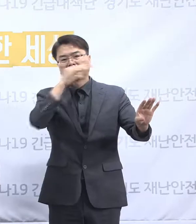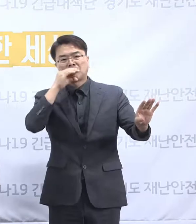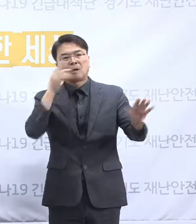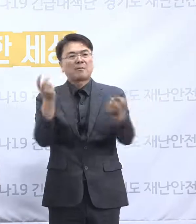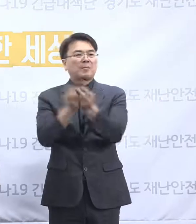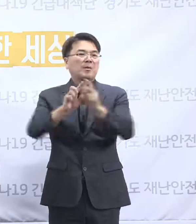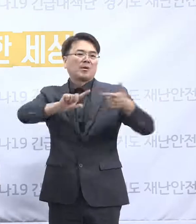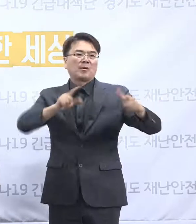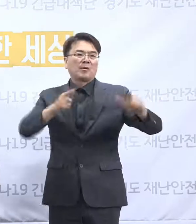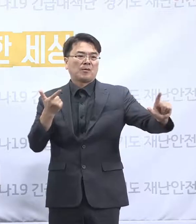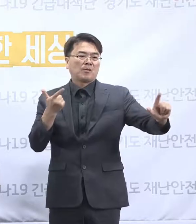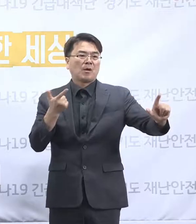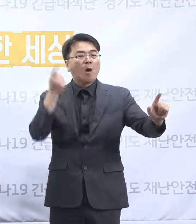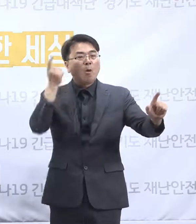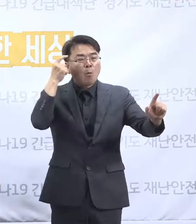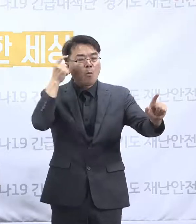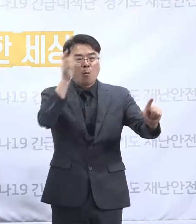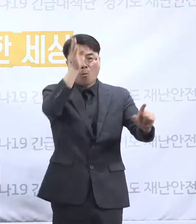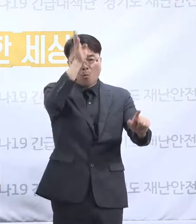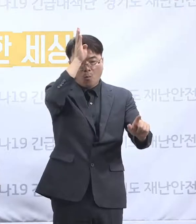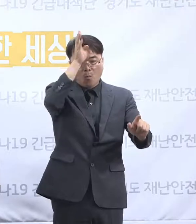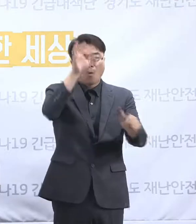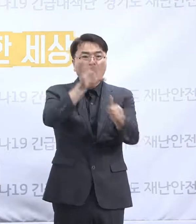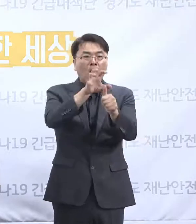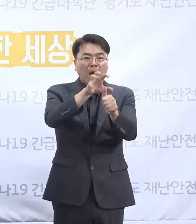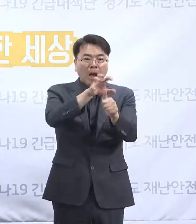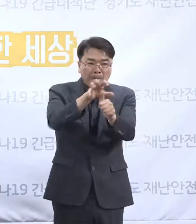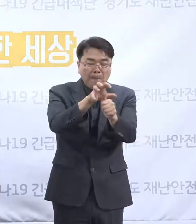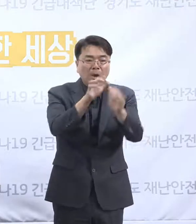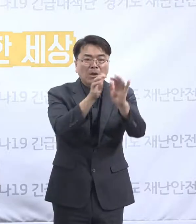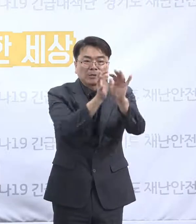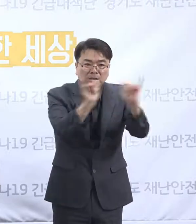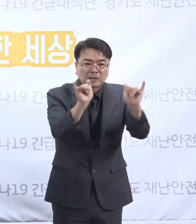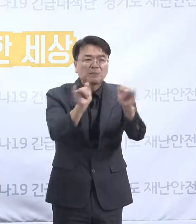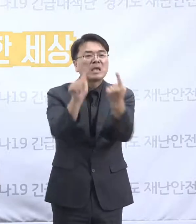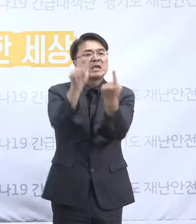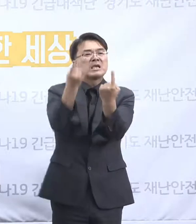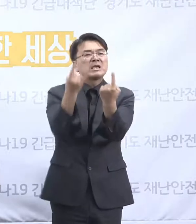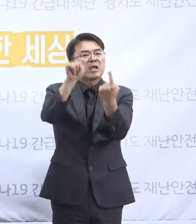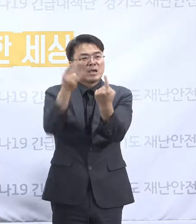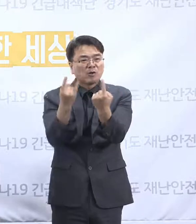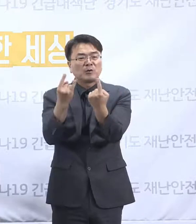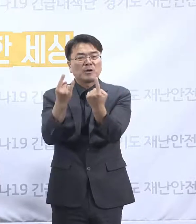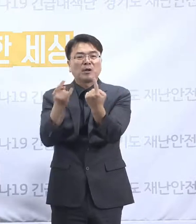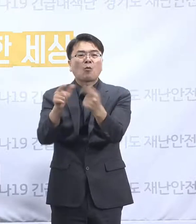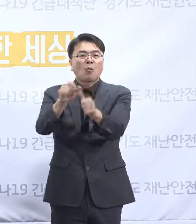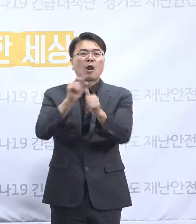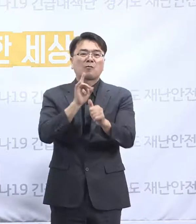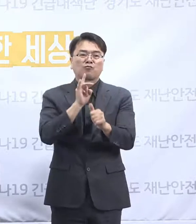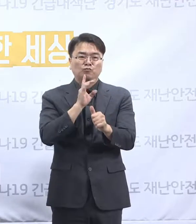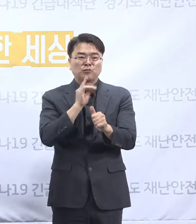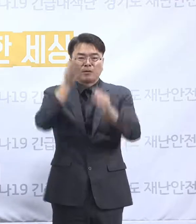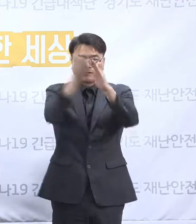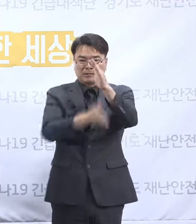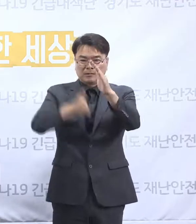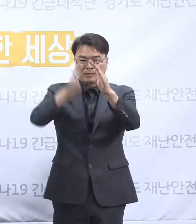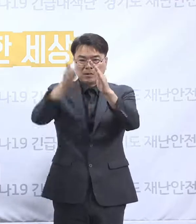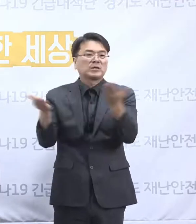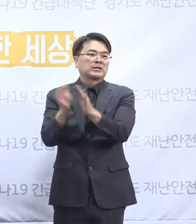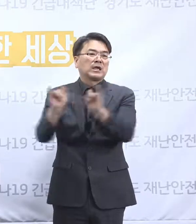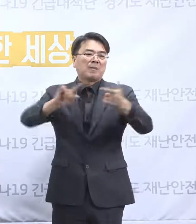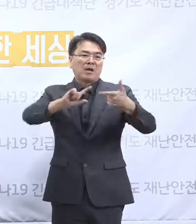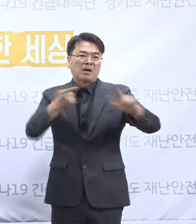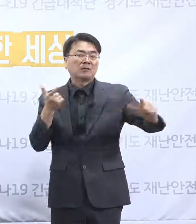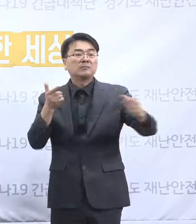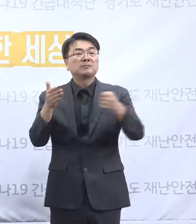정직원이 아니었어요. 그냥 일에 고용된 분들이었거든요. 그런데 할머니의 일상에 대한 케어를 간병인들과 소통하면서